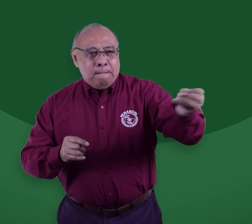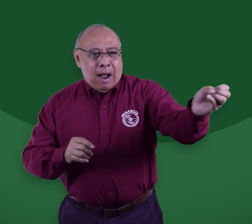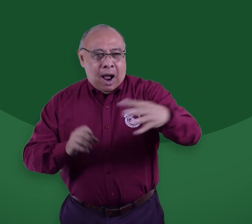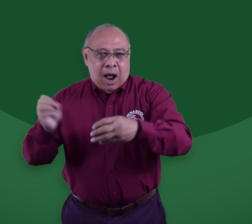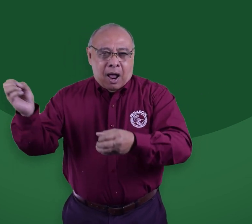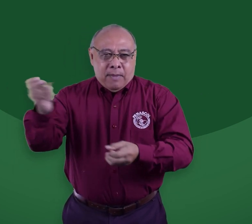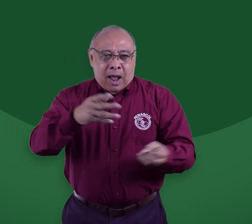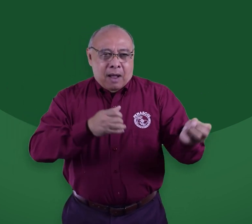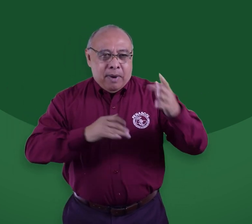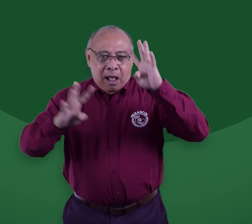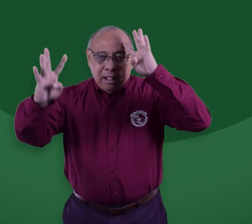sociales.